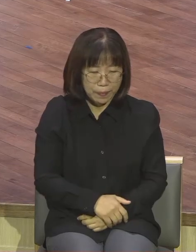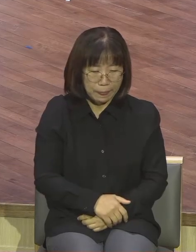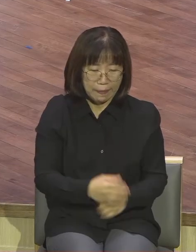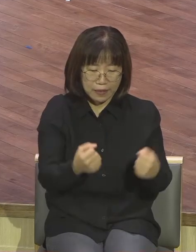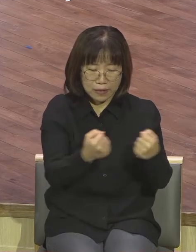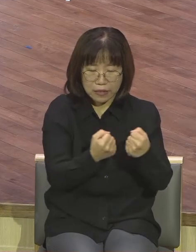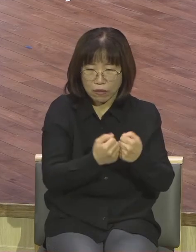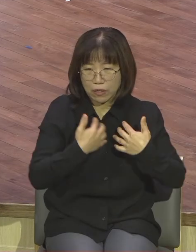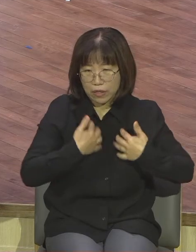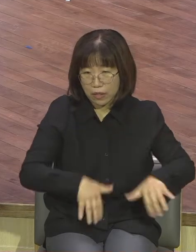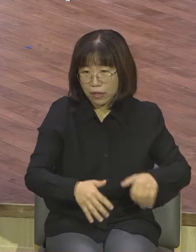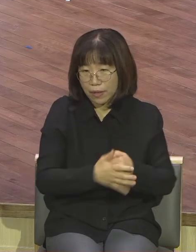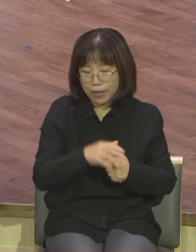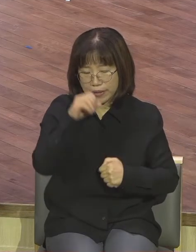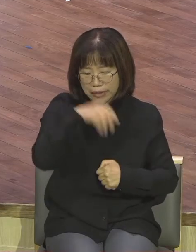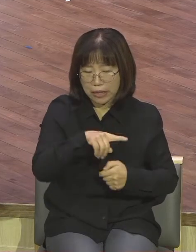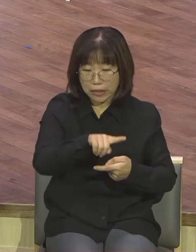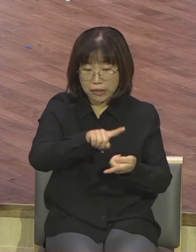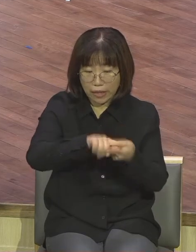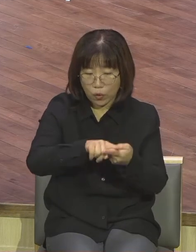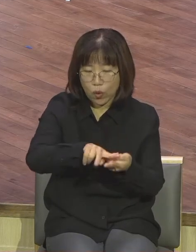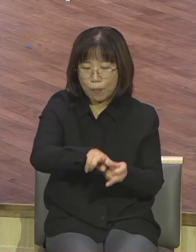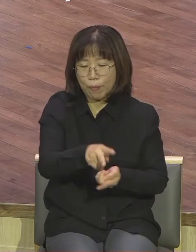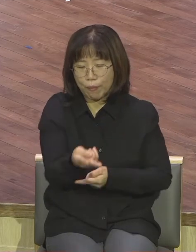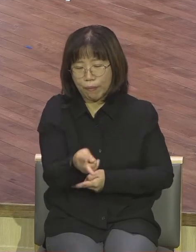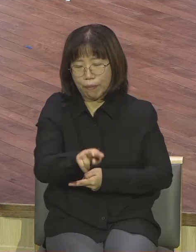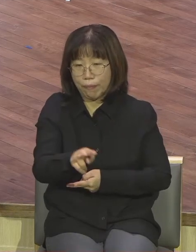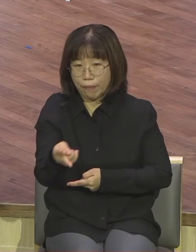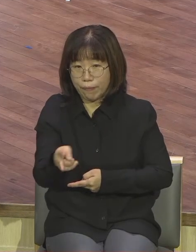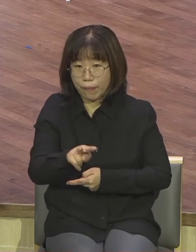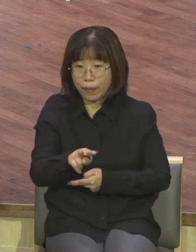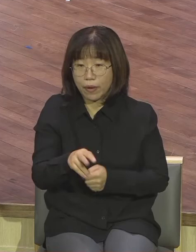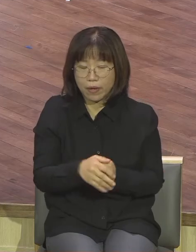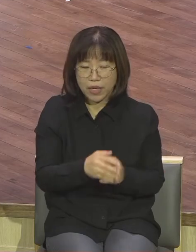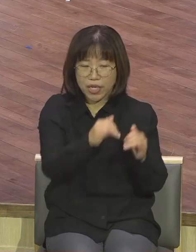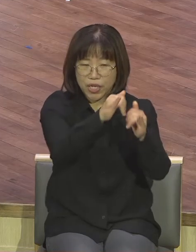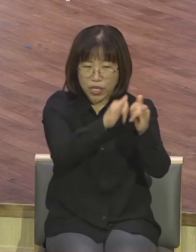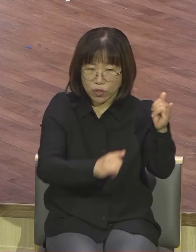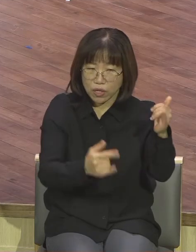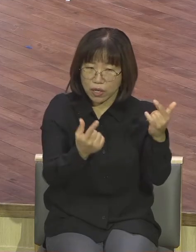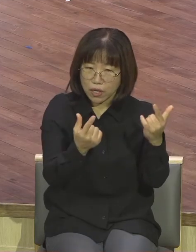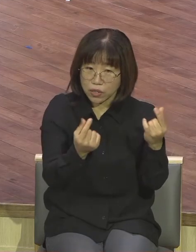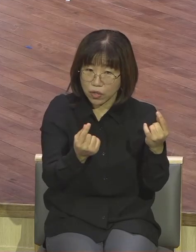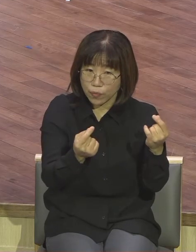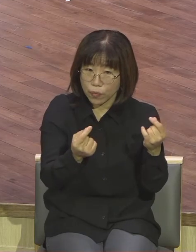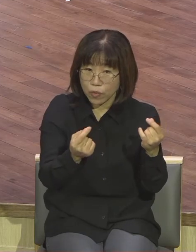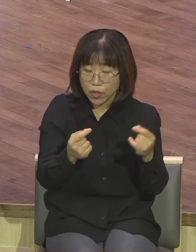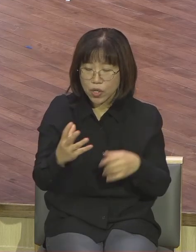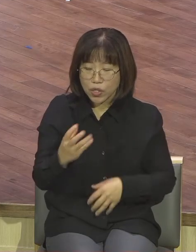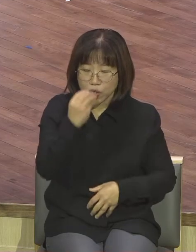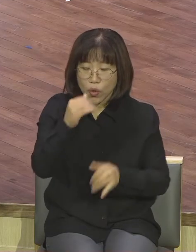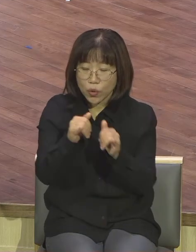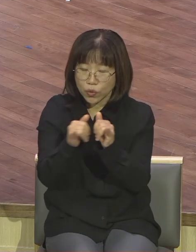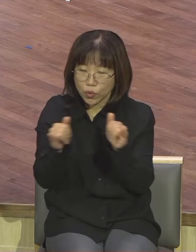역사를 보면서 카멜리온처럼 처세해온 교회들은 실제로